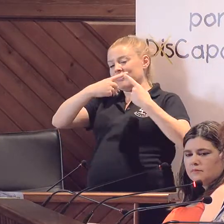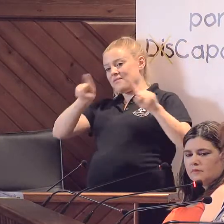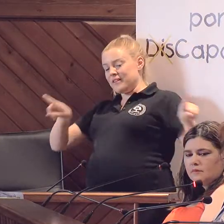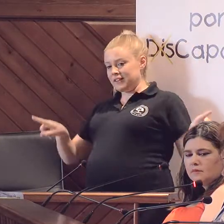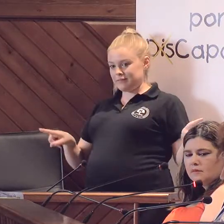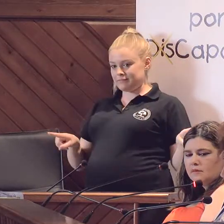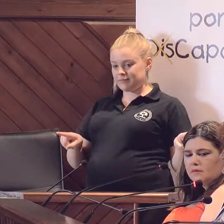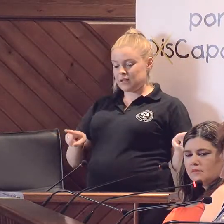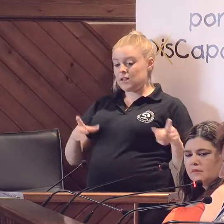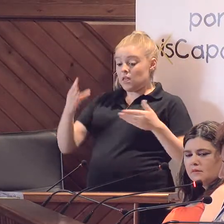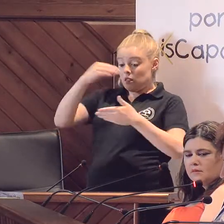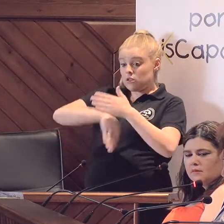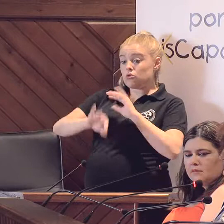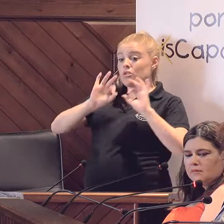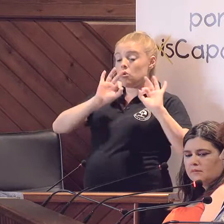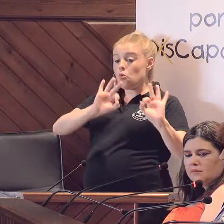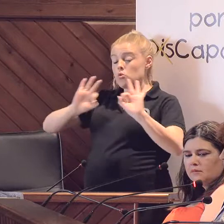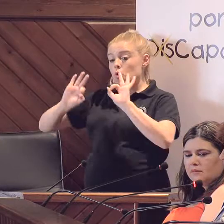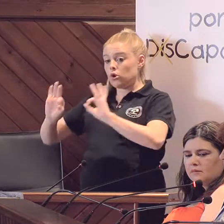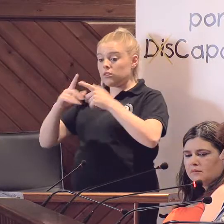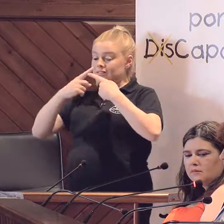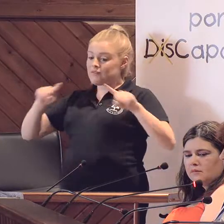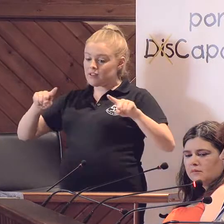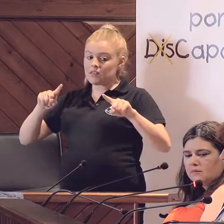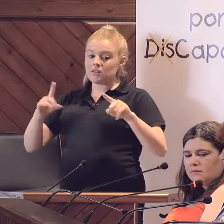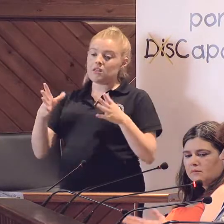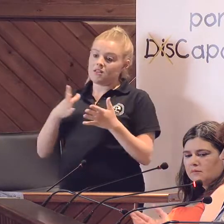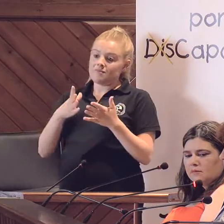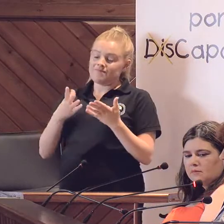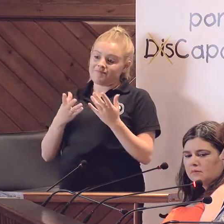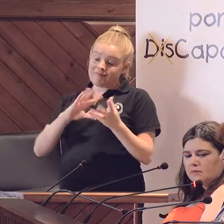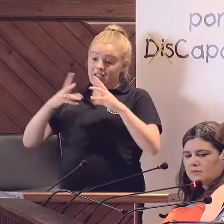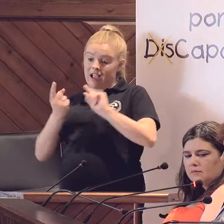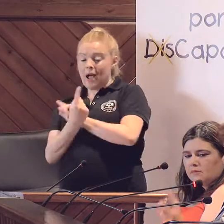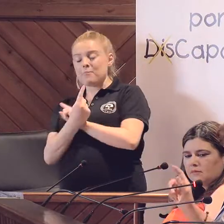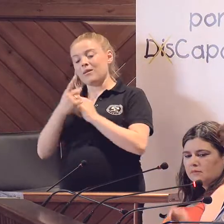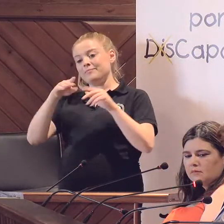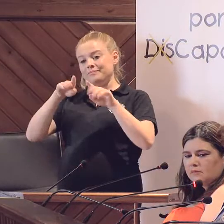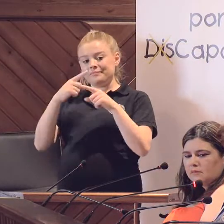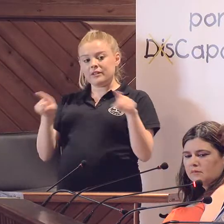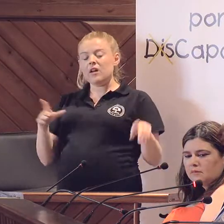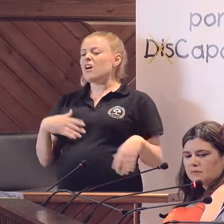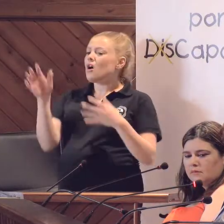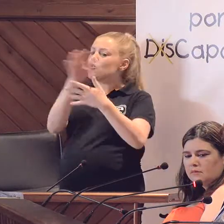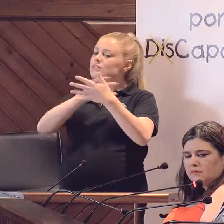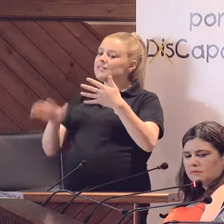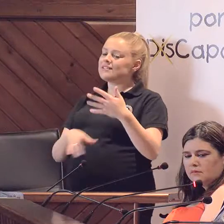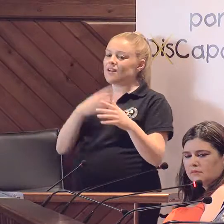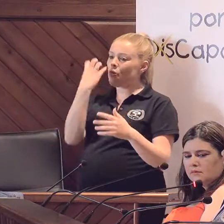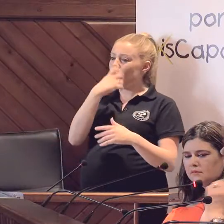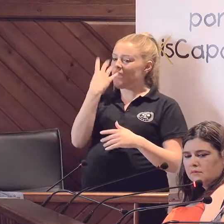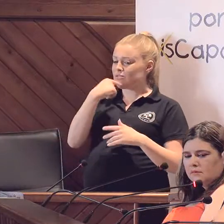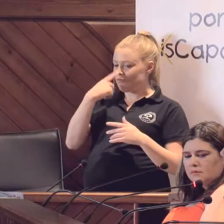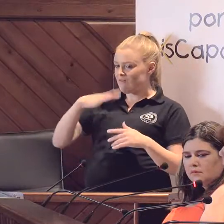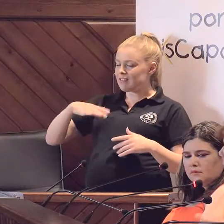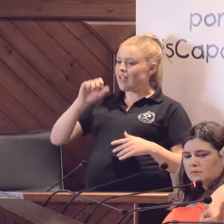que respeta las diferencias y acaba con indiferencia. Hay un texto de Alicia en el País de la Maravilla,